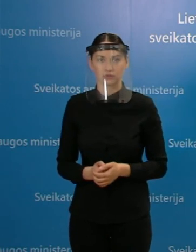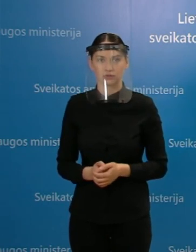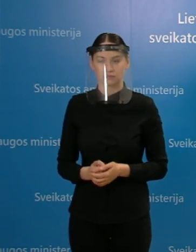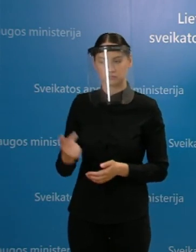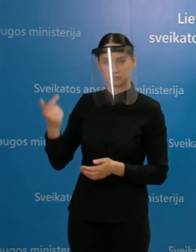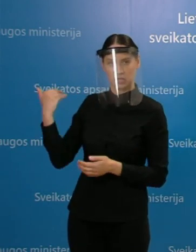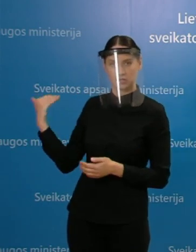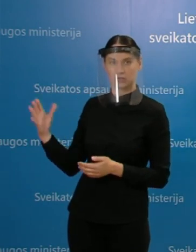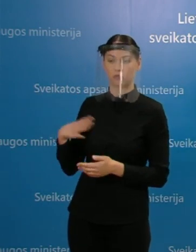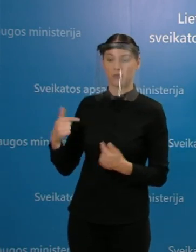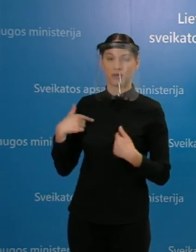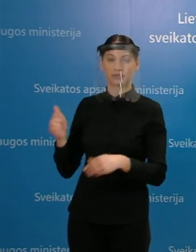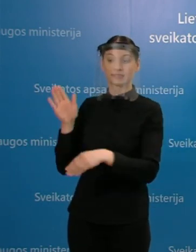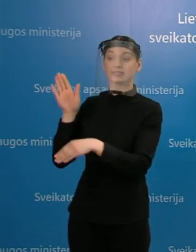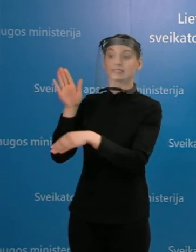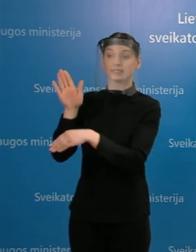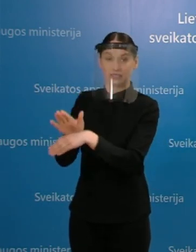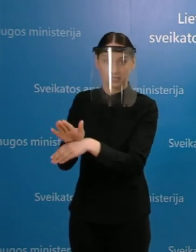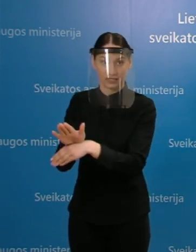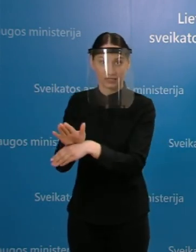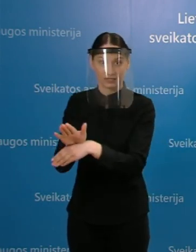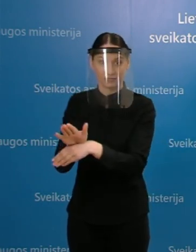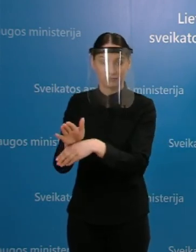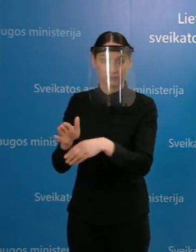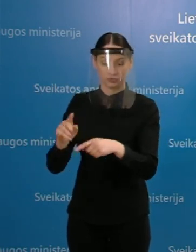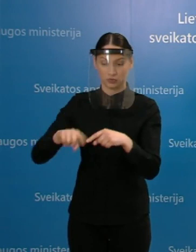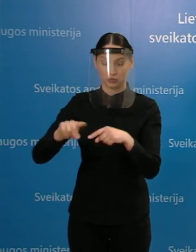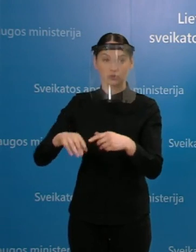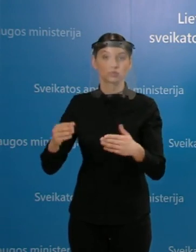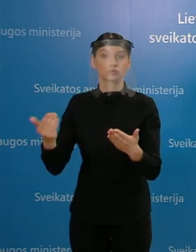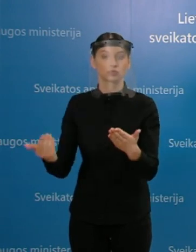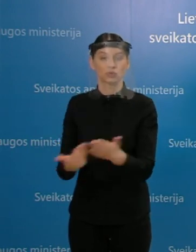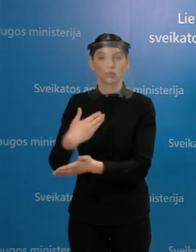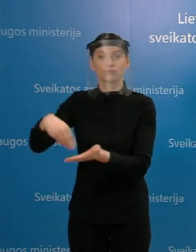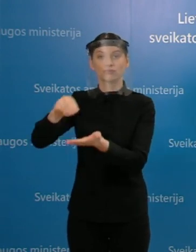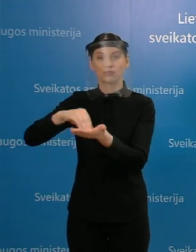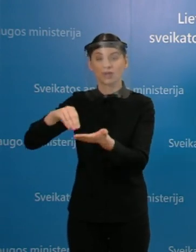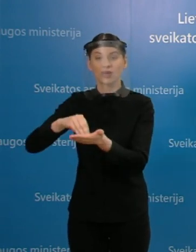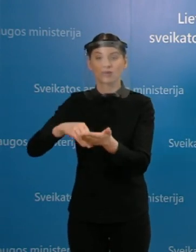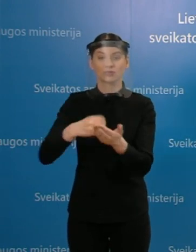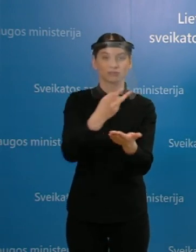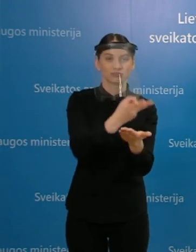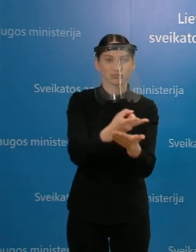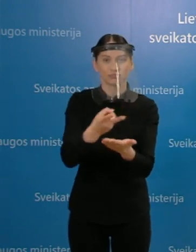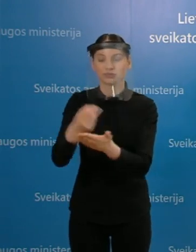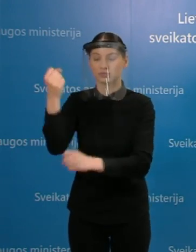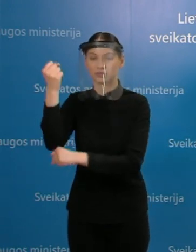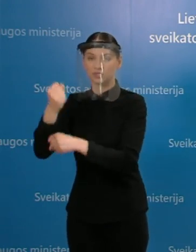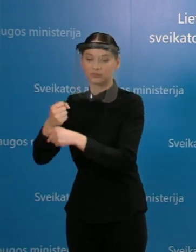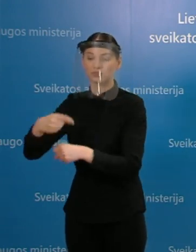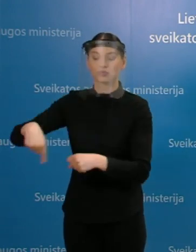veikatos centro nurodymu bus atliekami pakartotinį tyrimai tiek pacientams, tiek darbuotojams, kurie turėjo sąlyti.